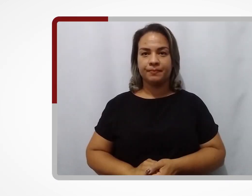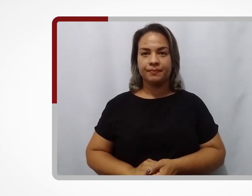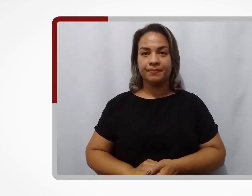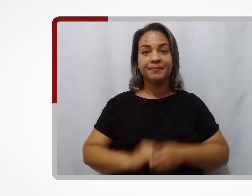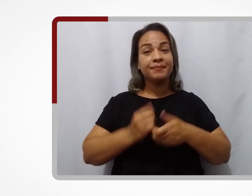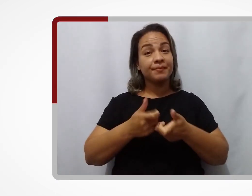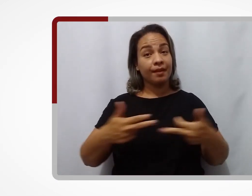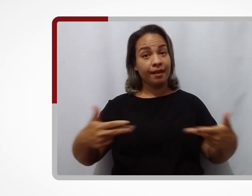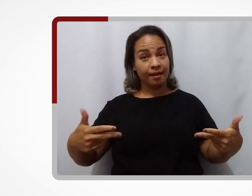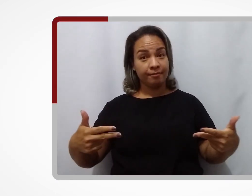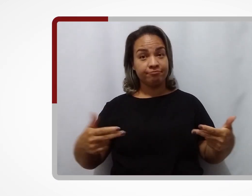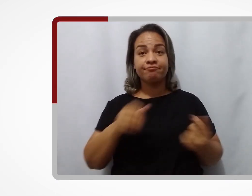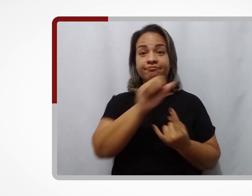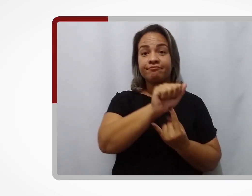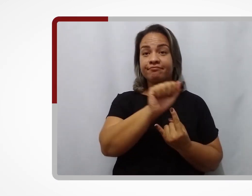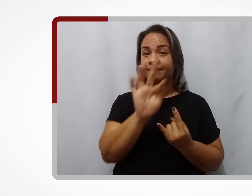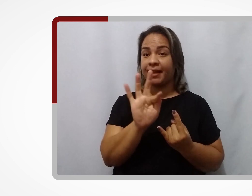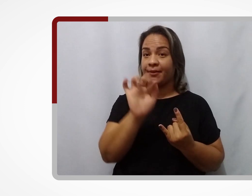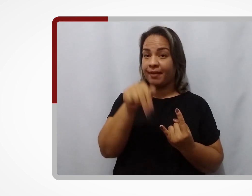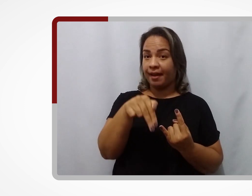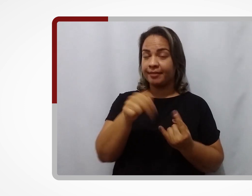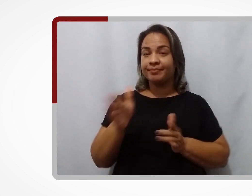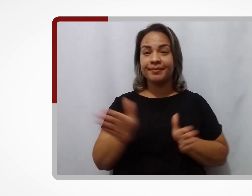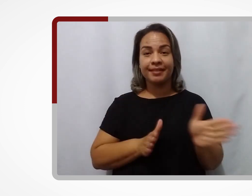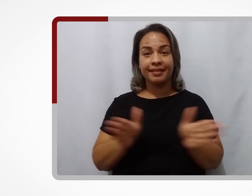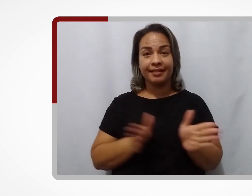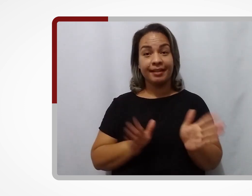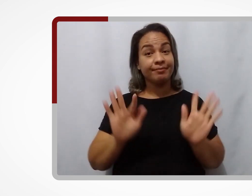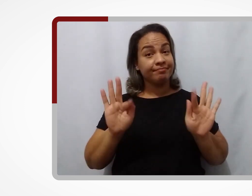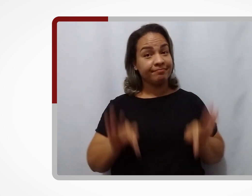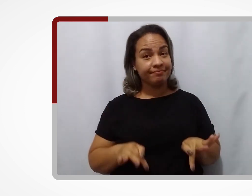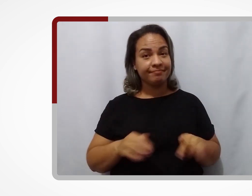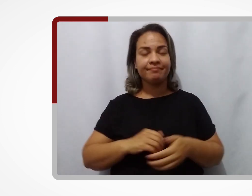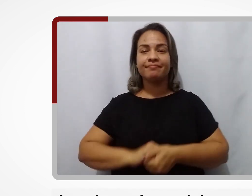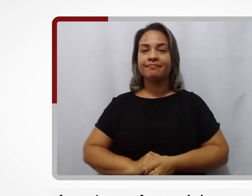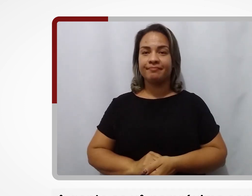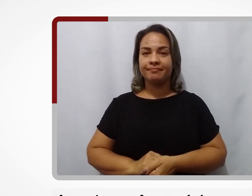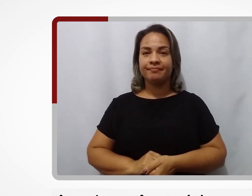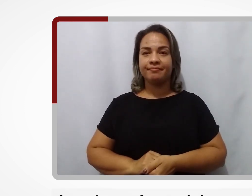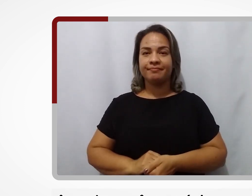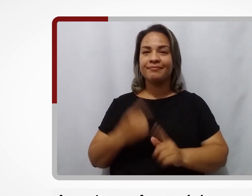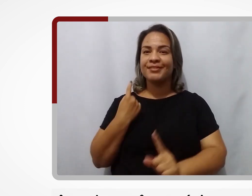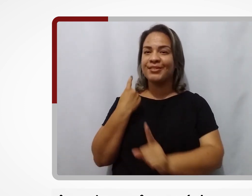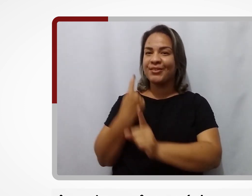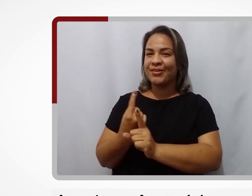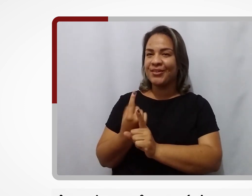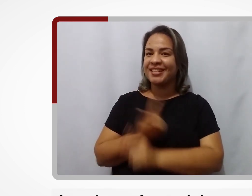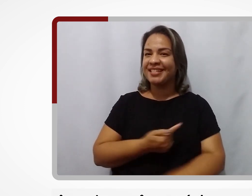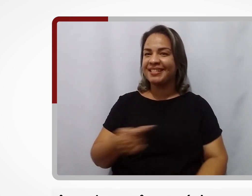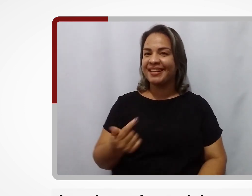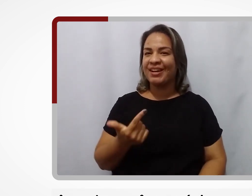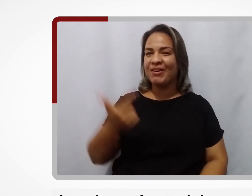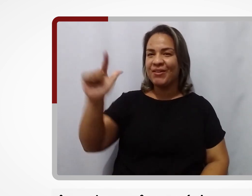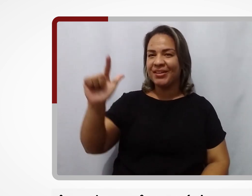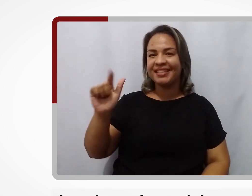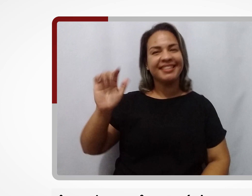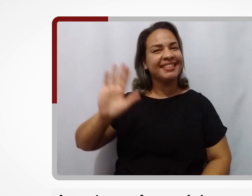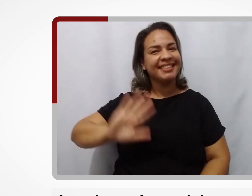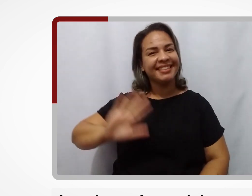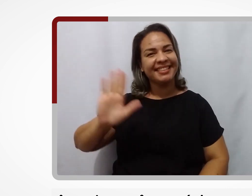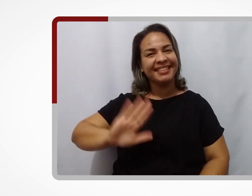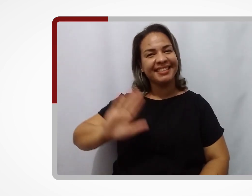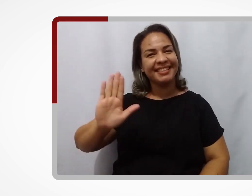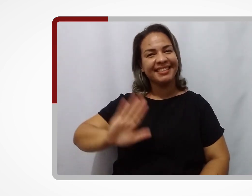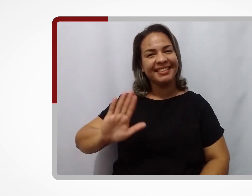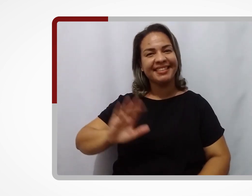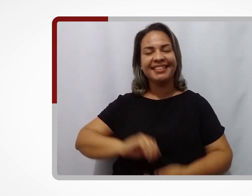E essa edição do UFN Acessibilidade fica por aqui. A gente se vê na próxima semana. Até